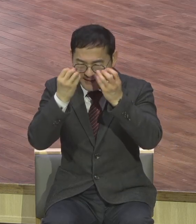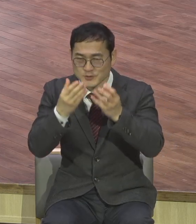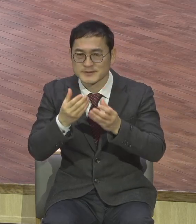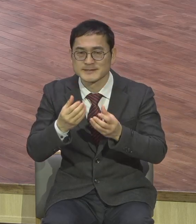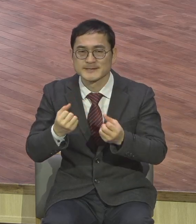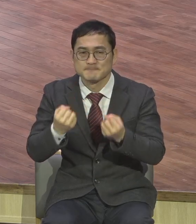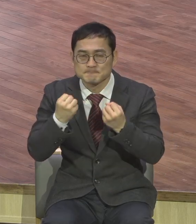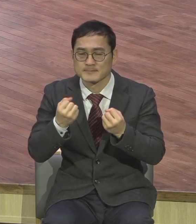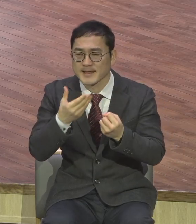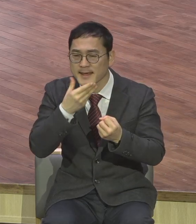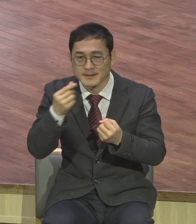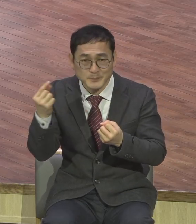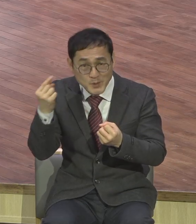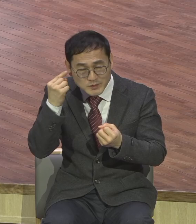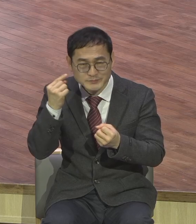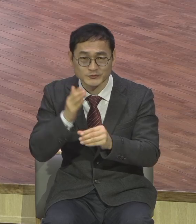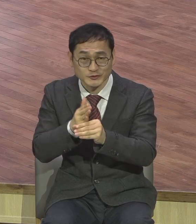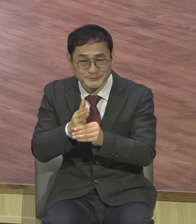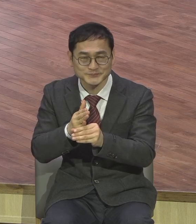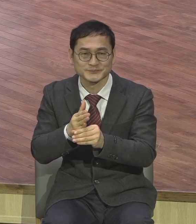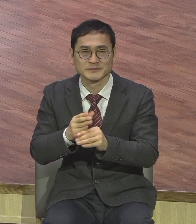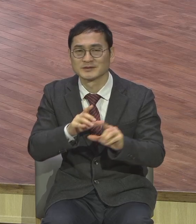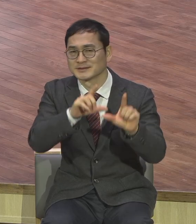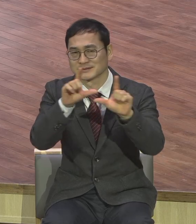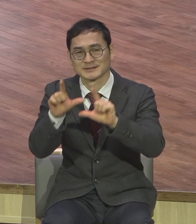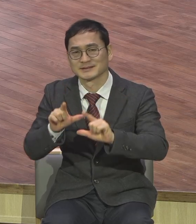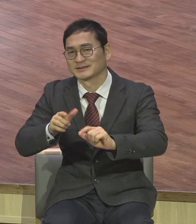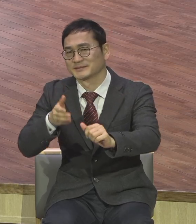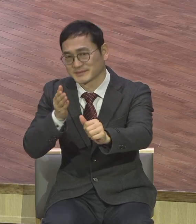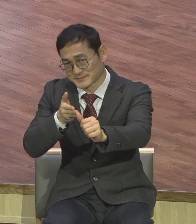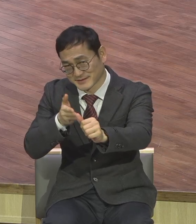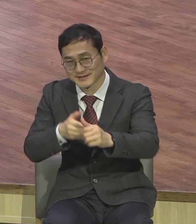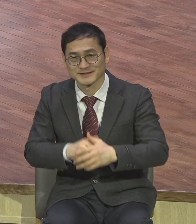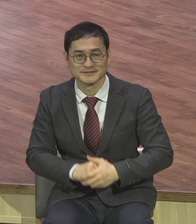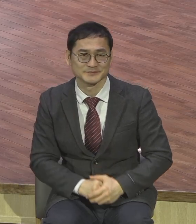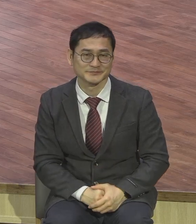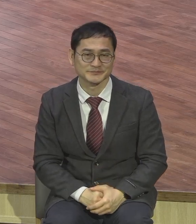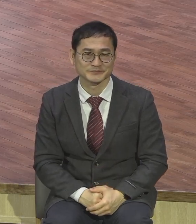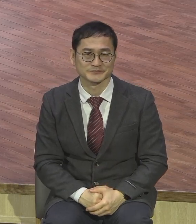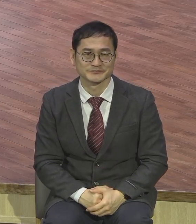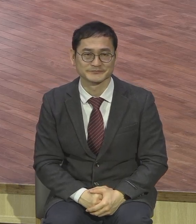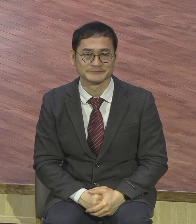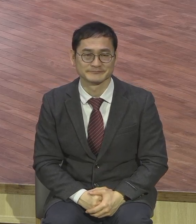보금위생을 살면서 하나님 나라 확장의 주역들 다 되시기를 재미로 짚고 합니다 결론입니다